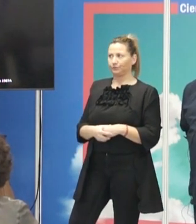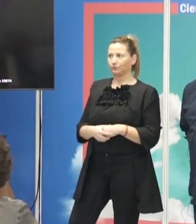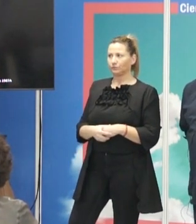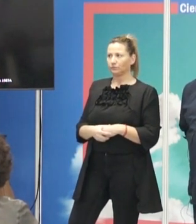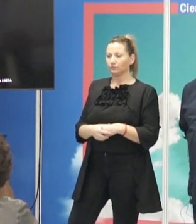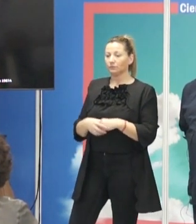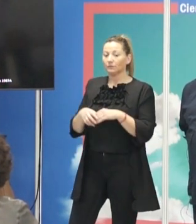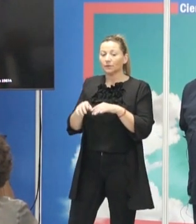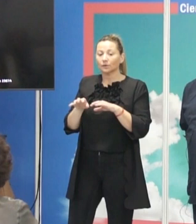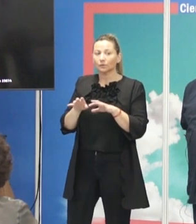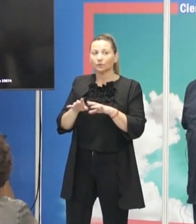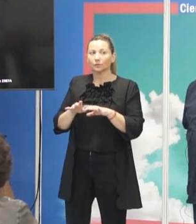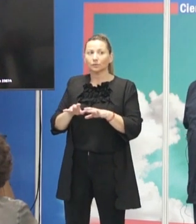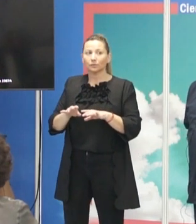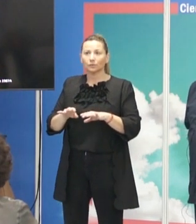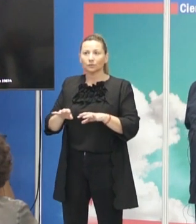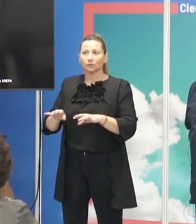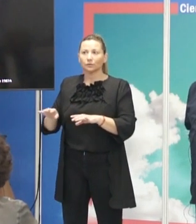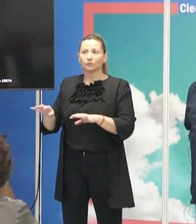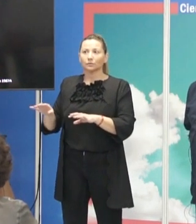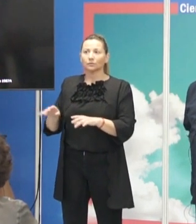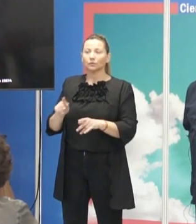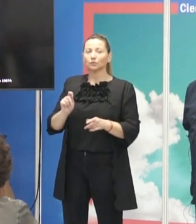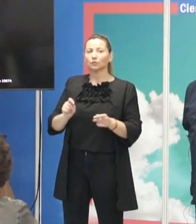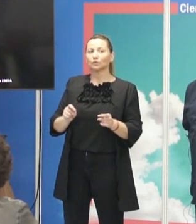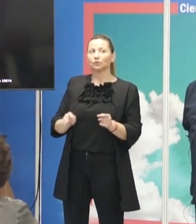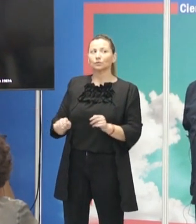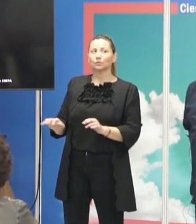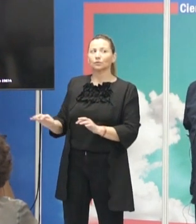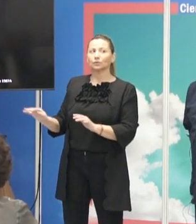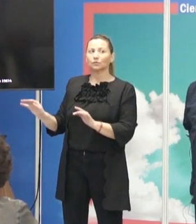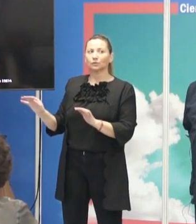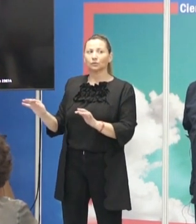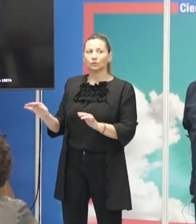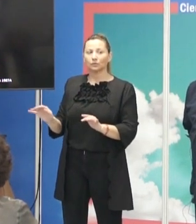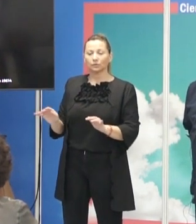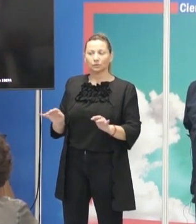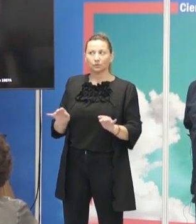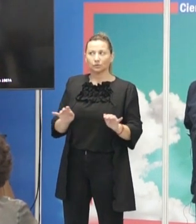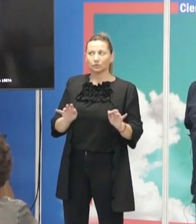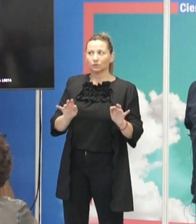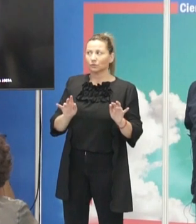Le das a sonar va sonar y lo